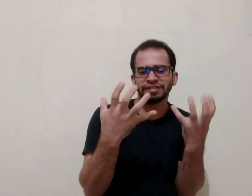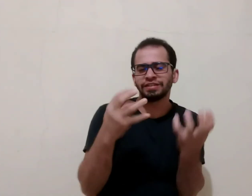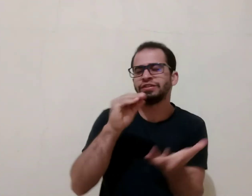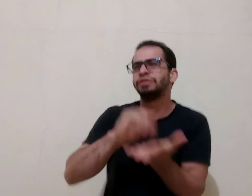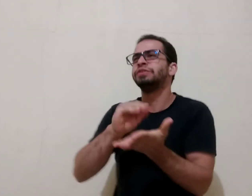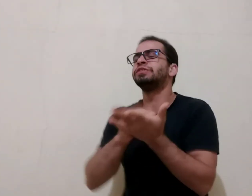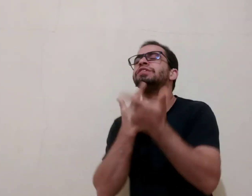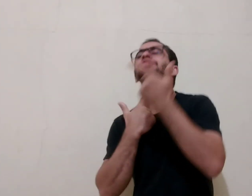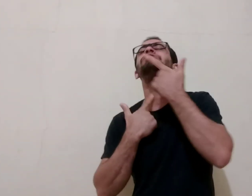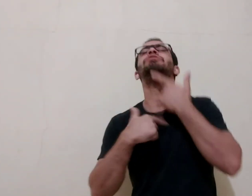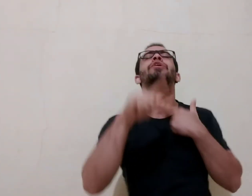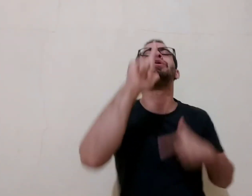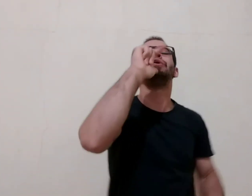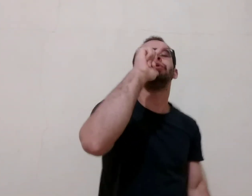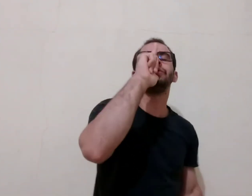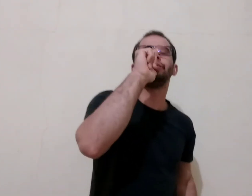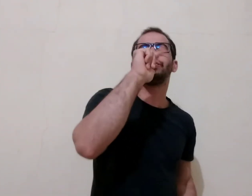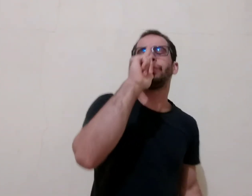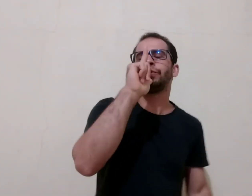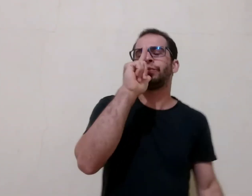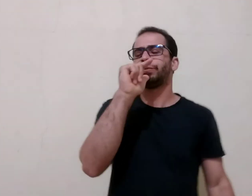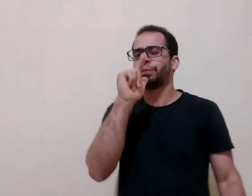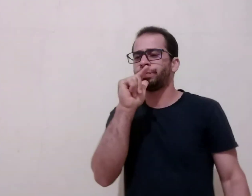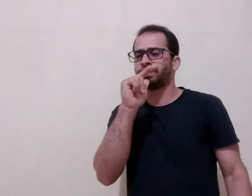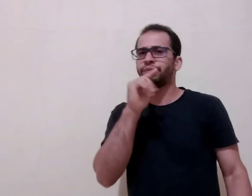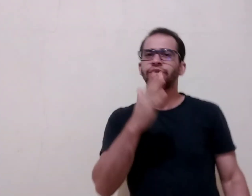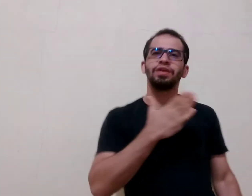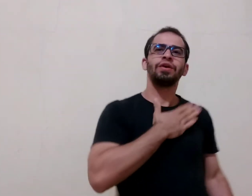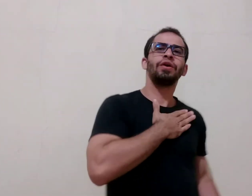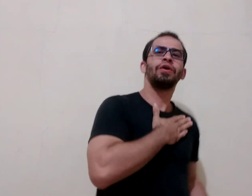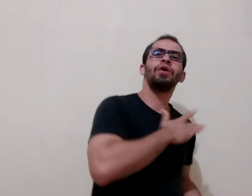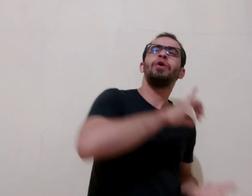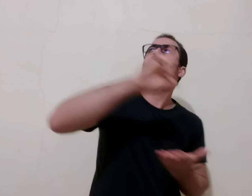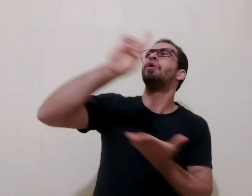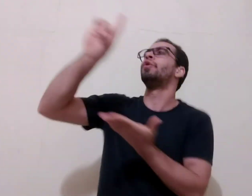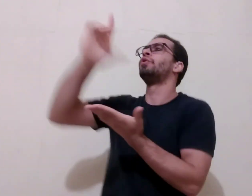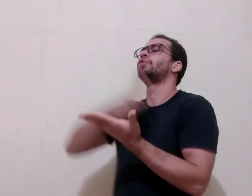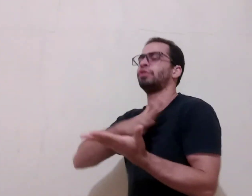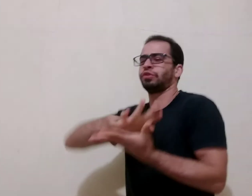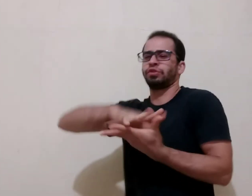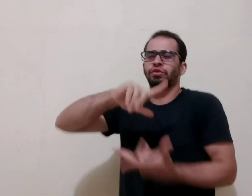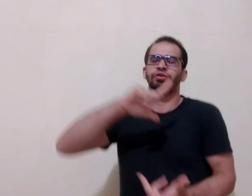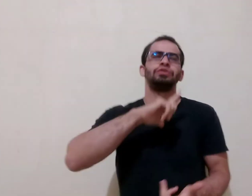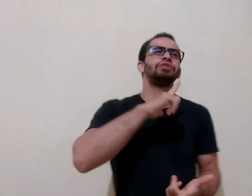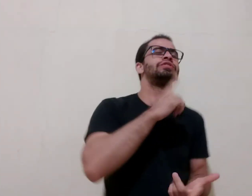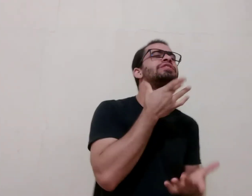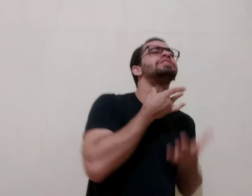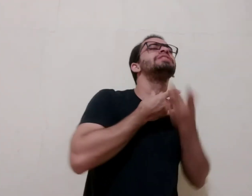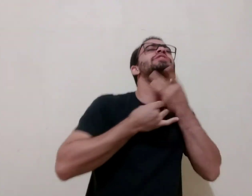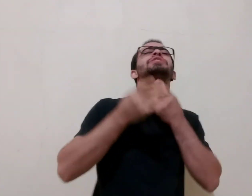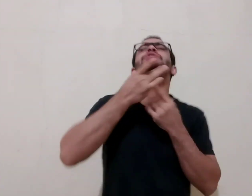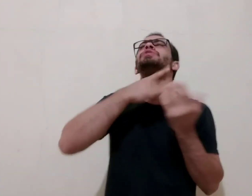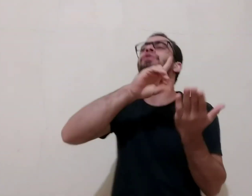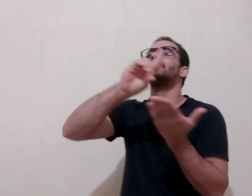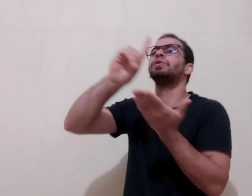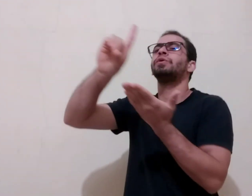sedenta, ó meu Deus A minha alma tem sede